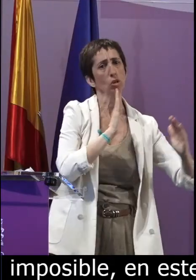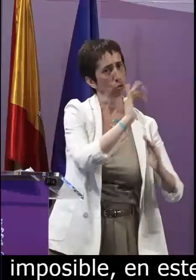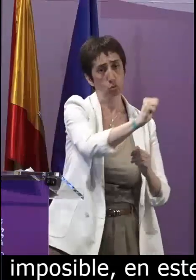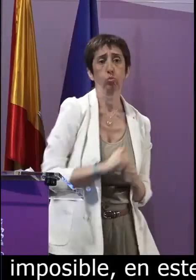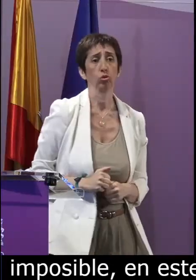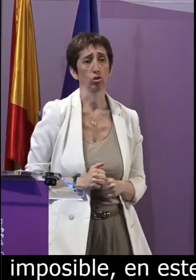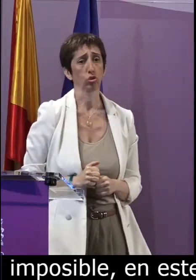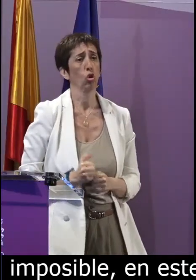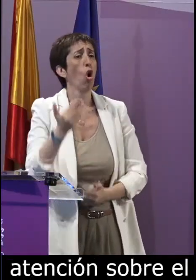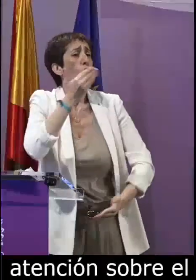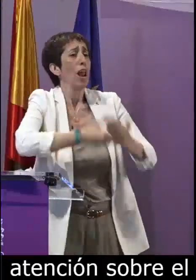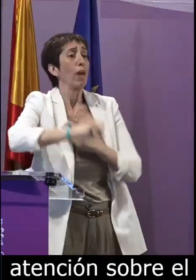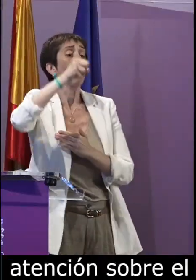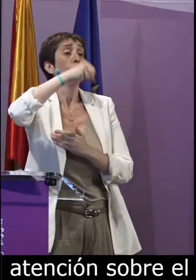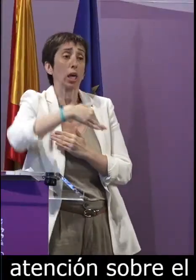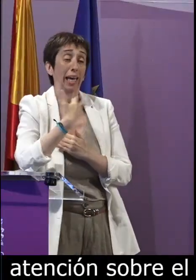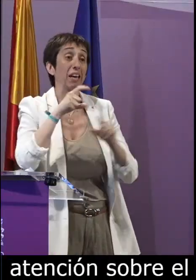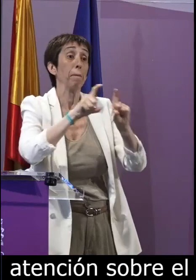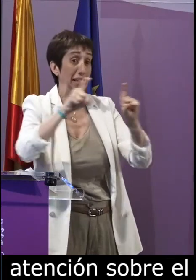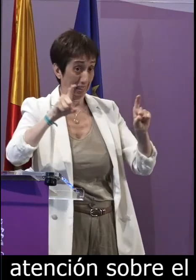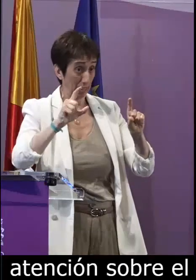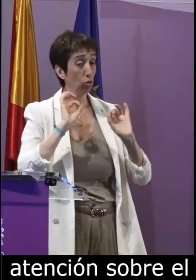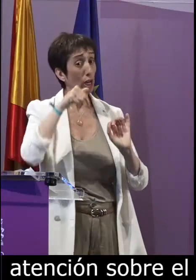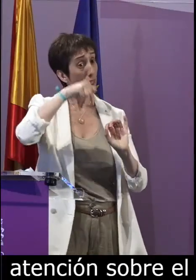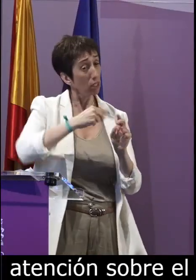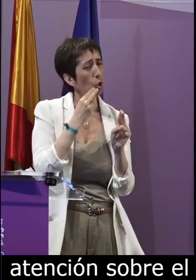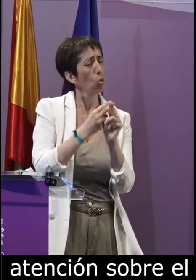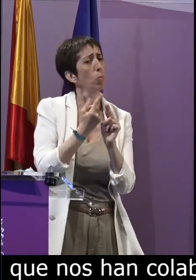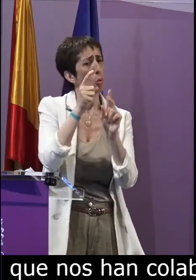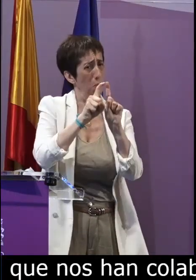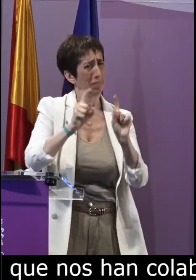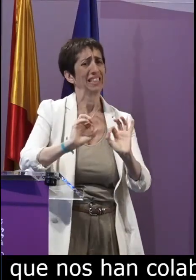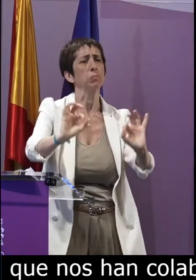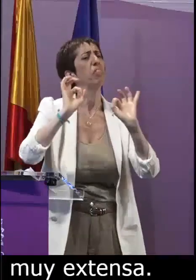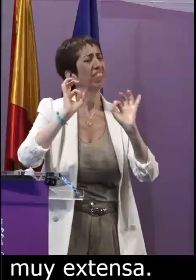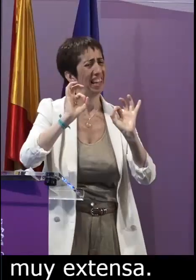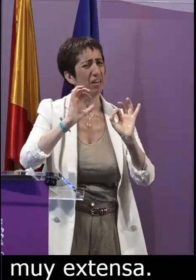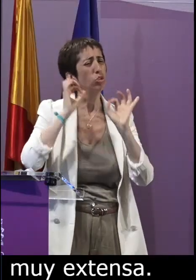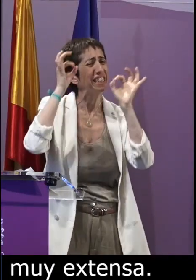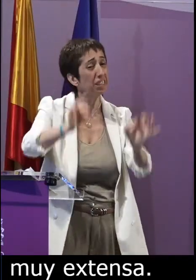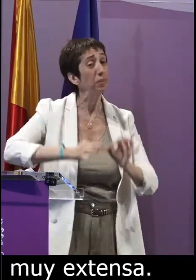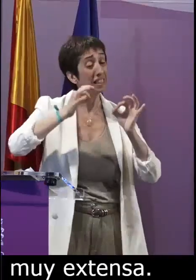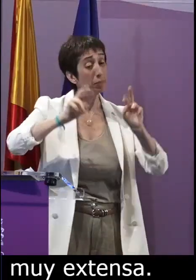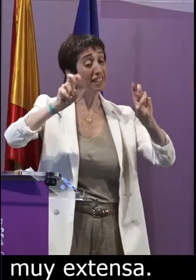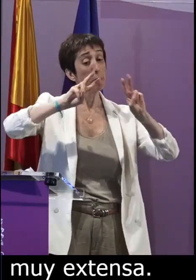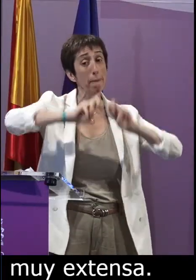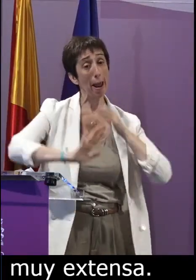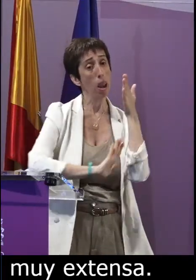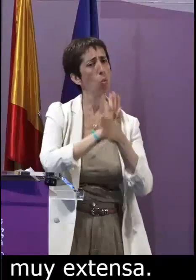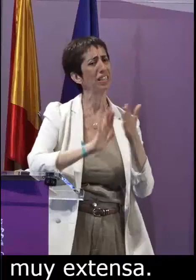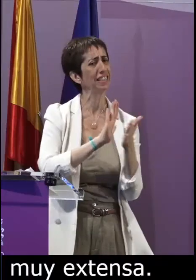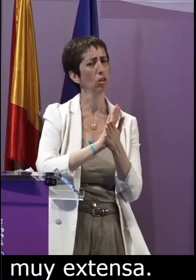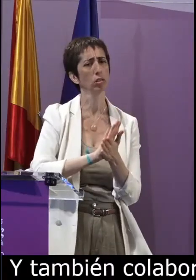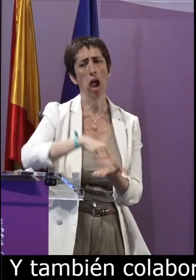extensa y también colaboraciones de empresas que quiero nombrar especialmente en el día de hoy